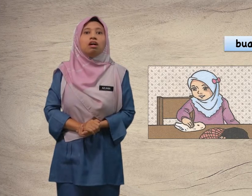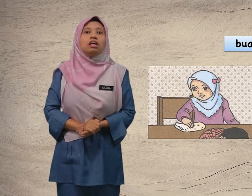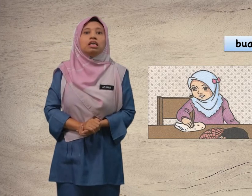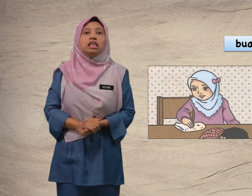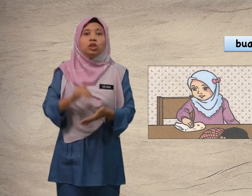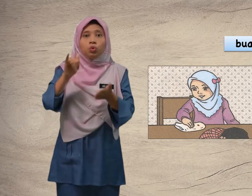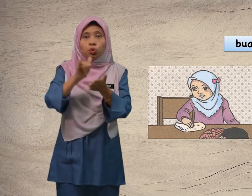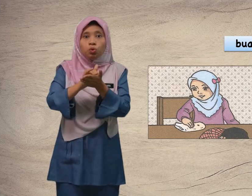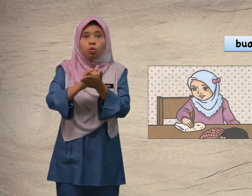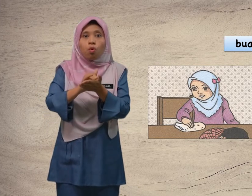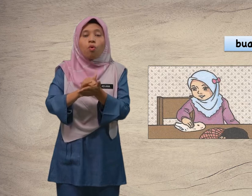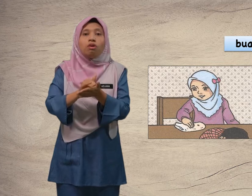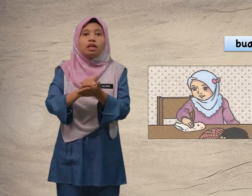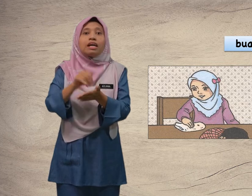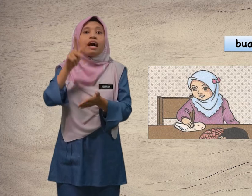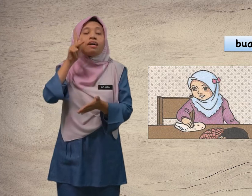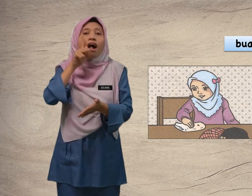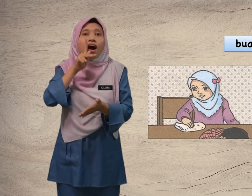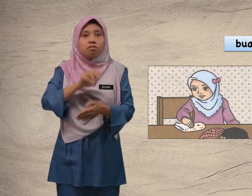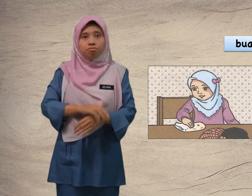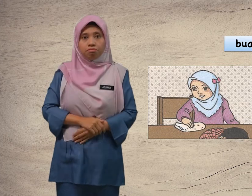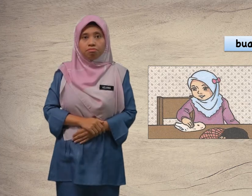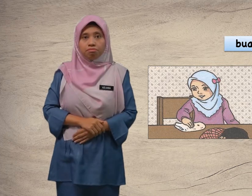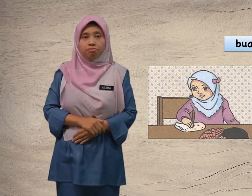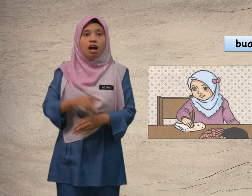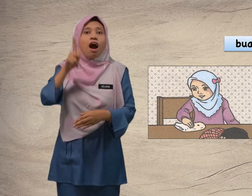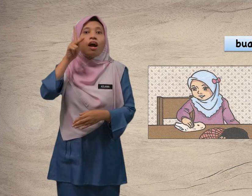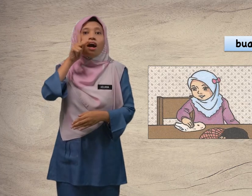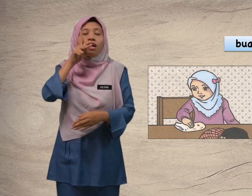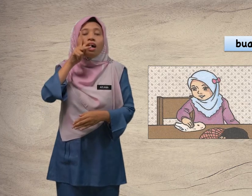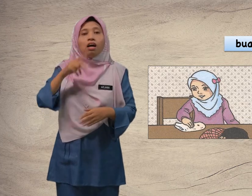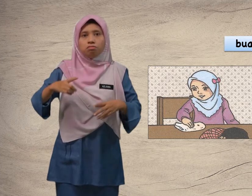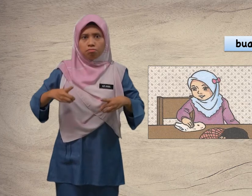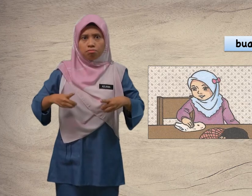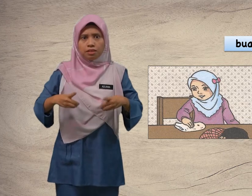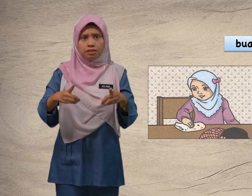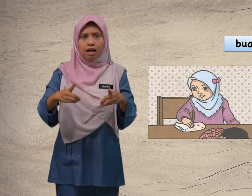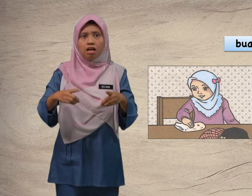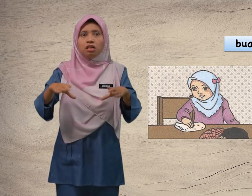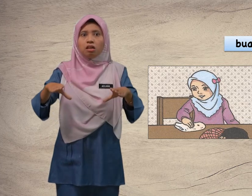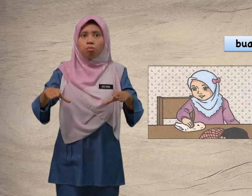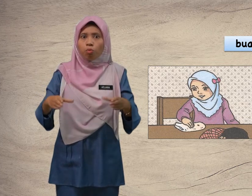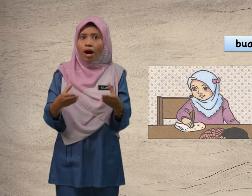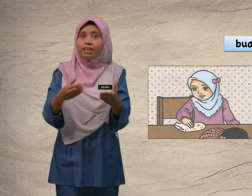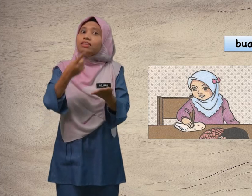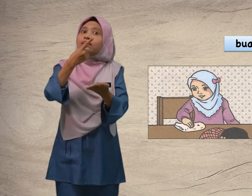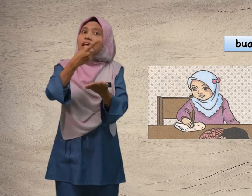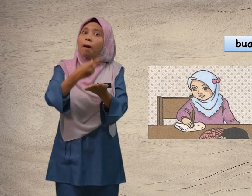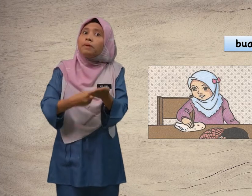itu kakak. Kakak sedang buat apa.